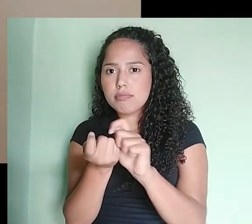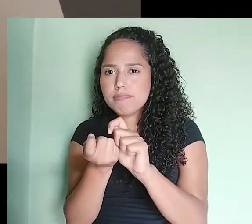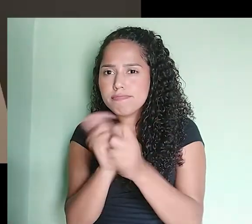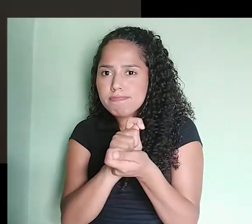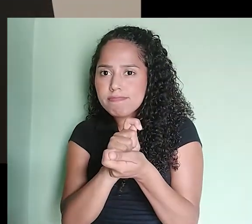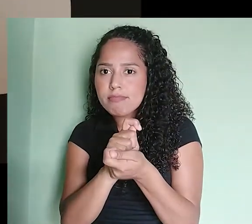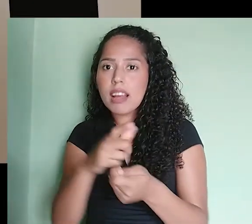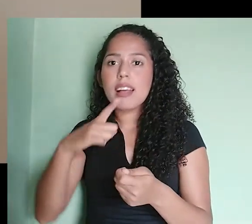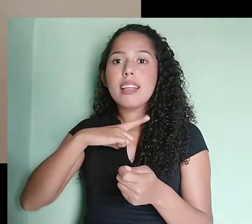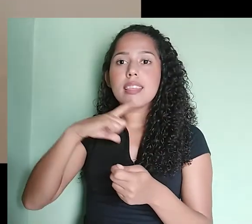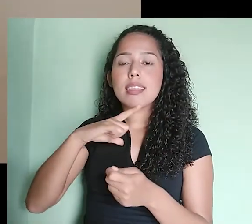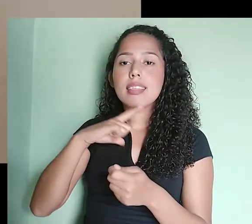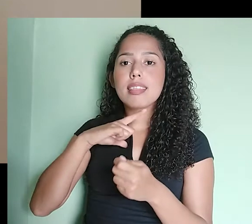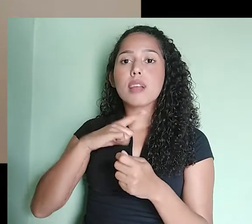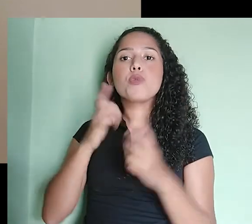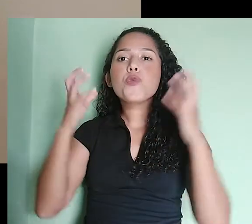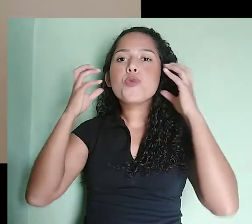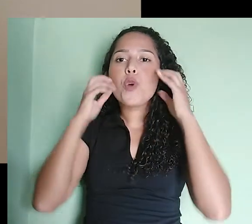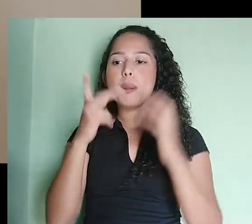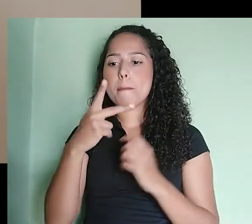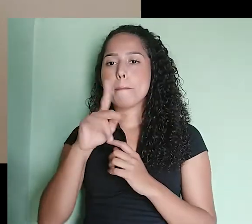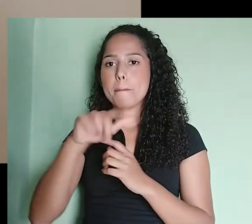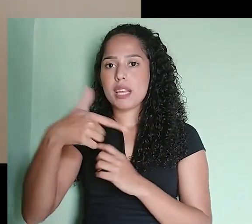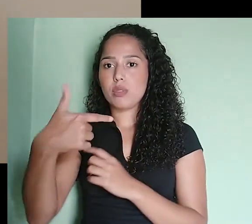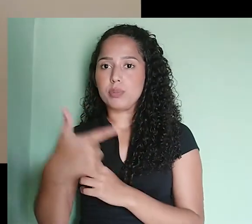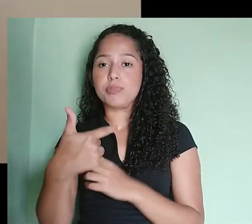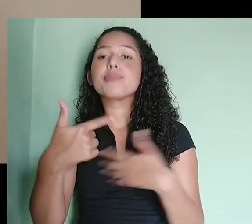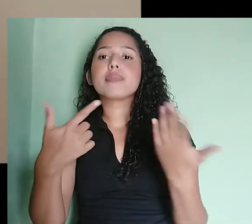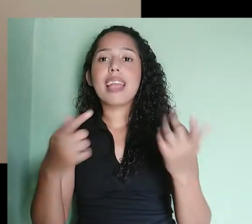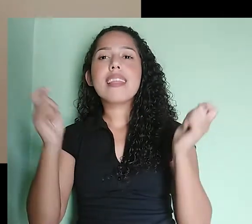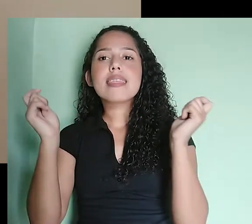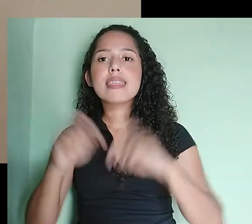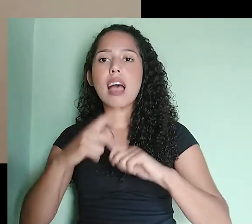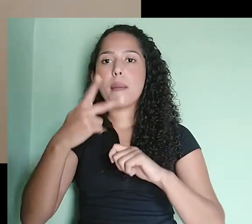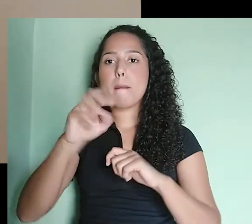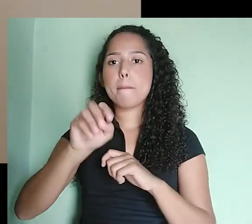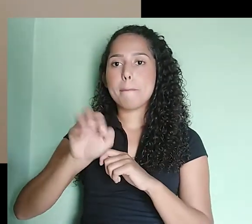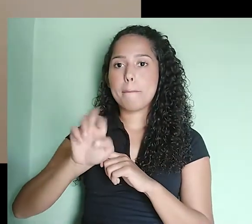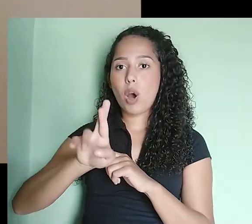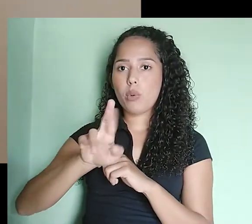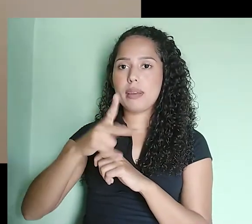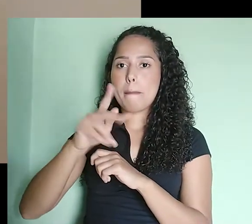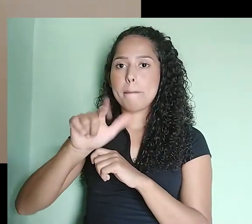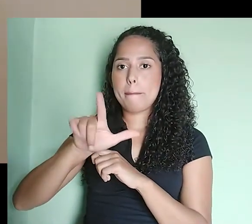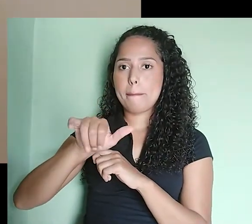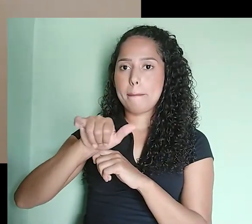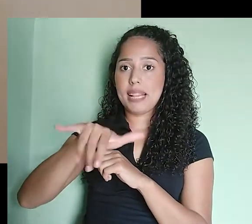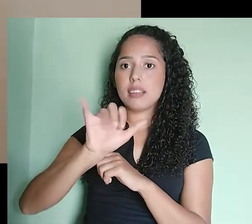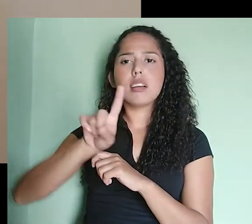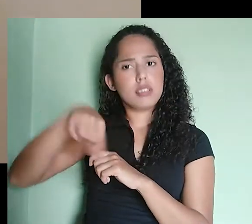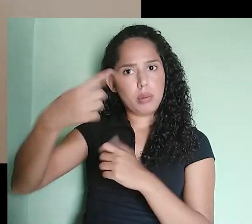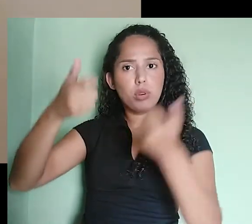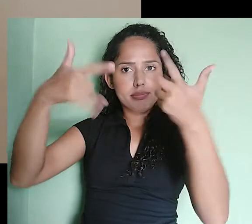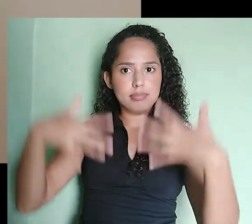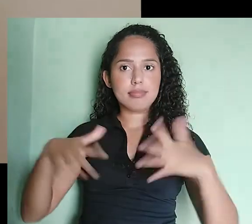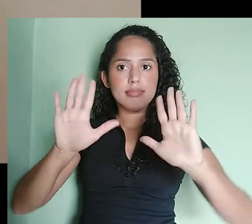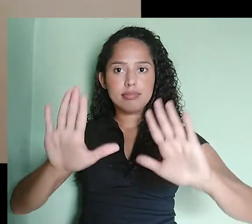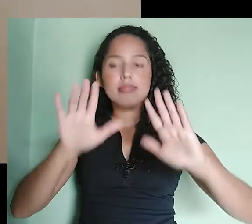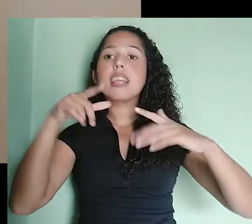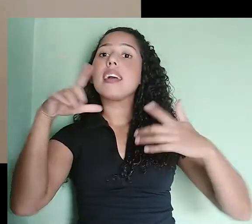nele. E você vai conseguir ligar no seu PowerPoint, que eu vou falar daqui a pouco, ou na sua placa de